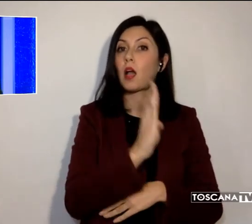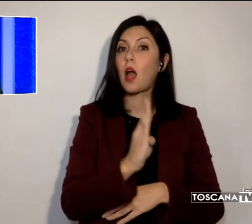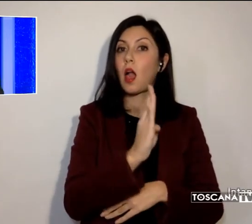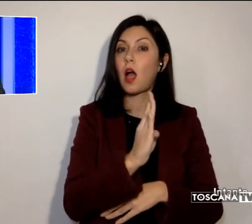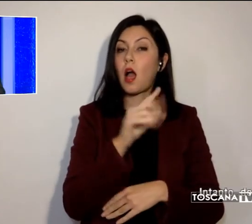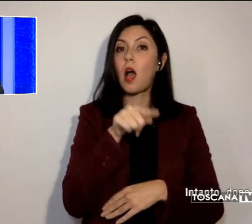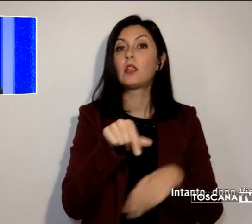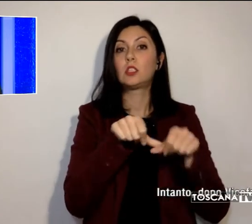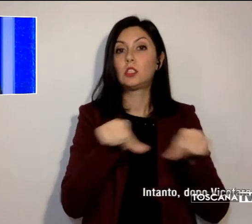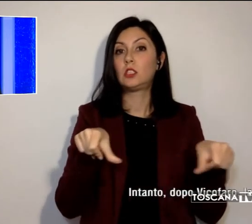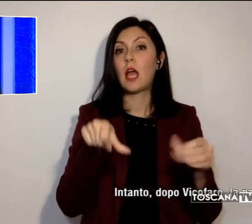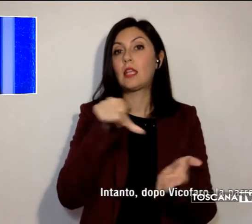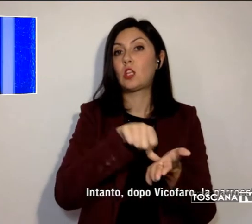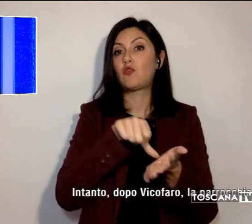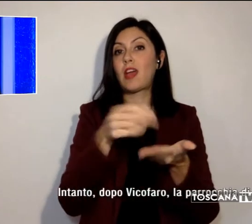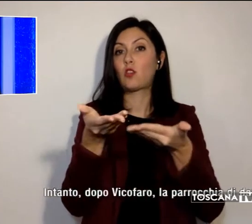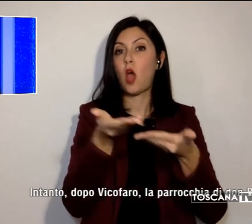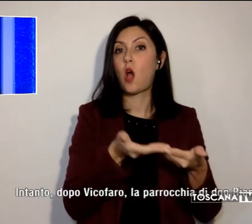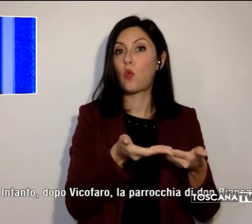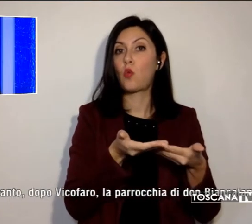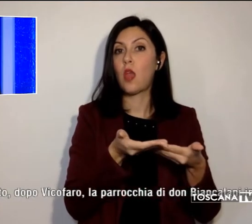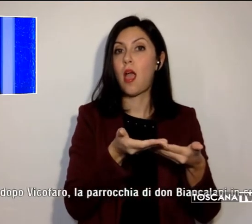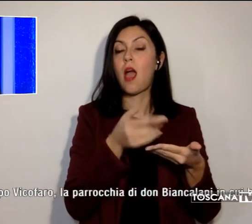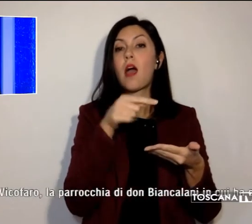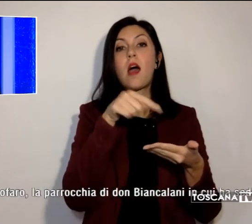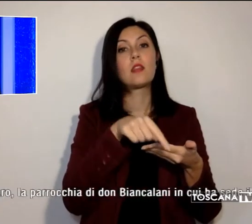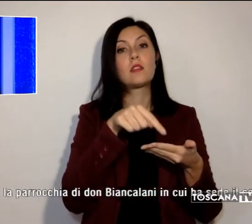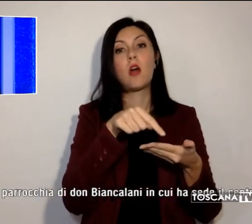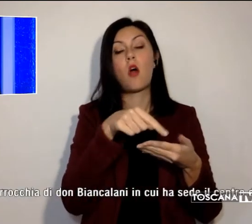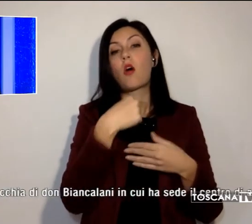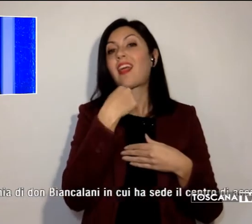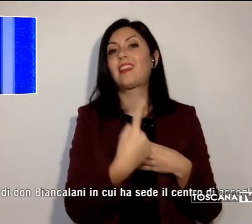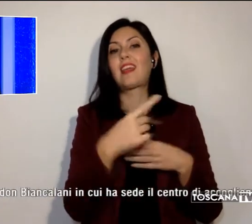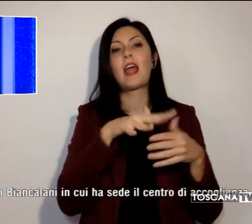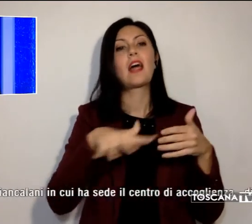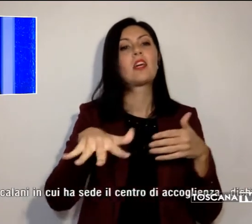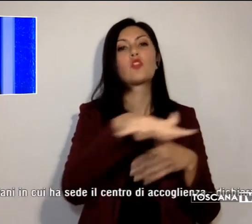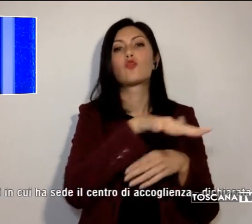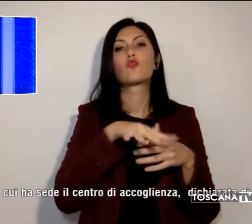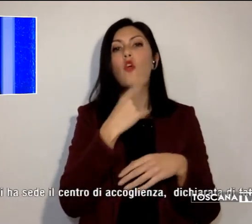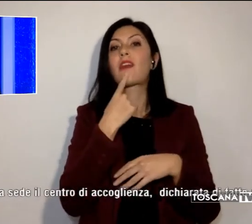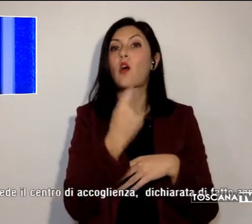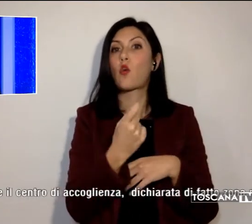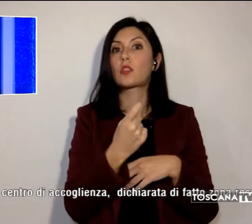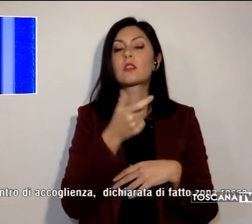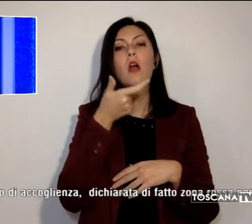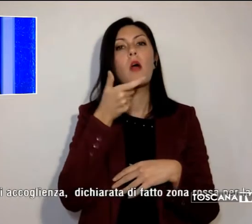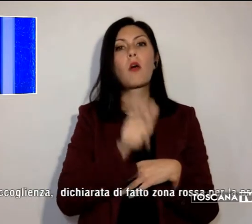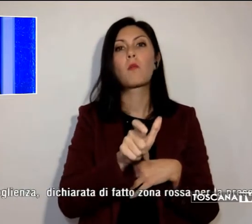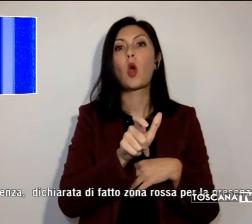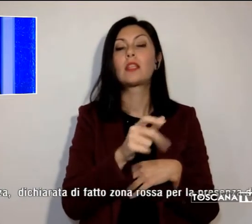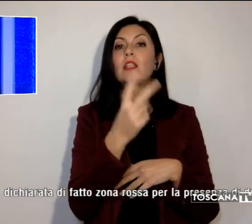il centro di accoglienza, dichiarata di fatto zona rossa per la presenza di due ospiti